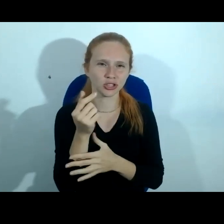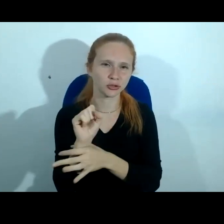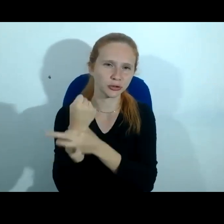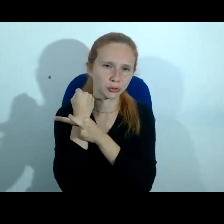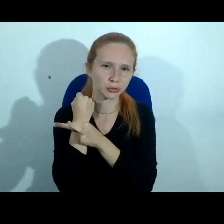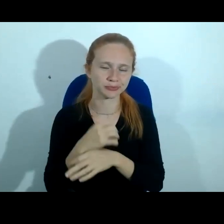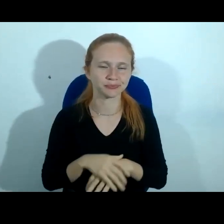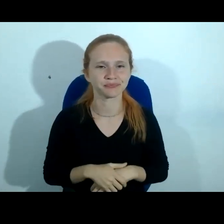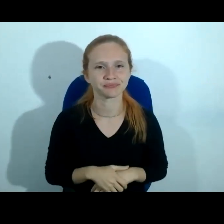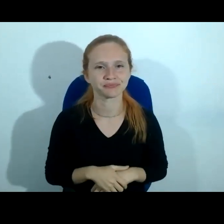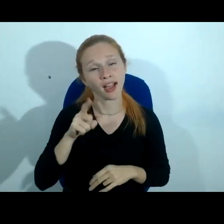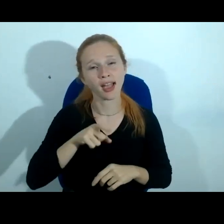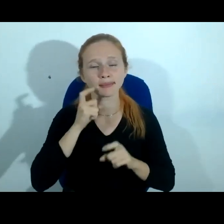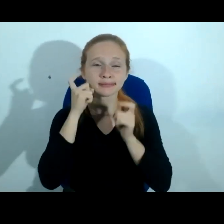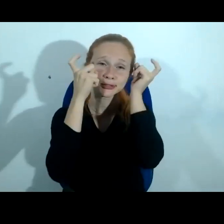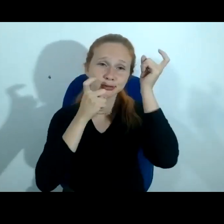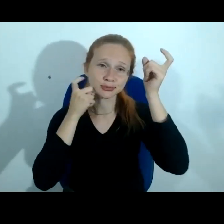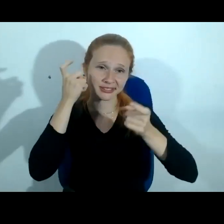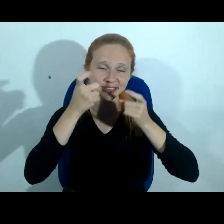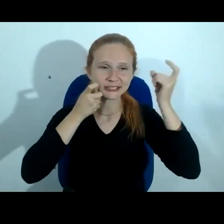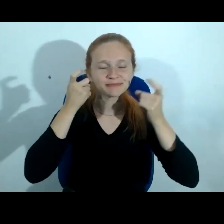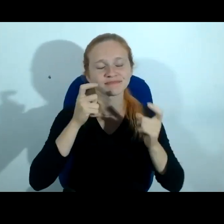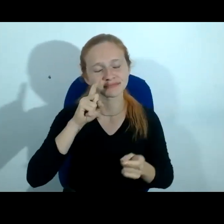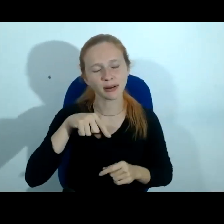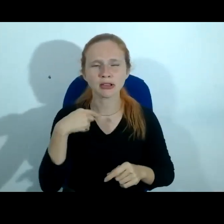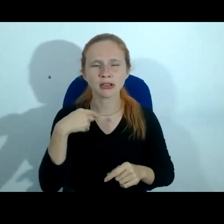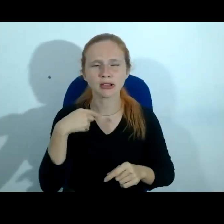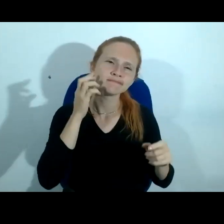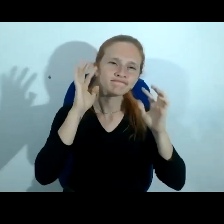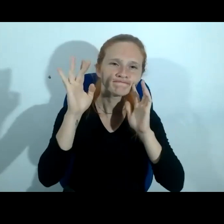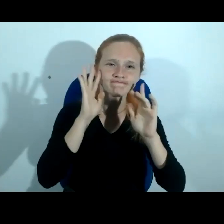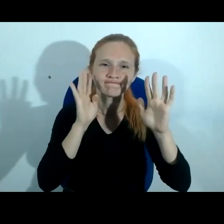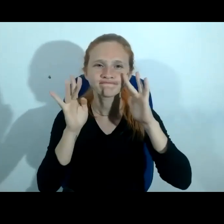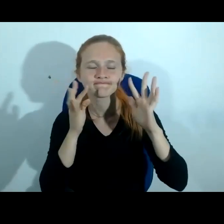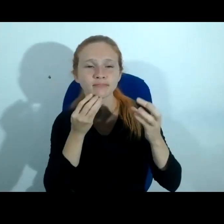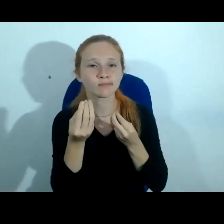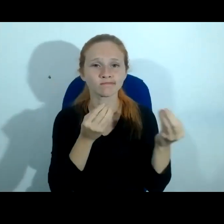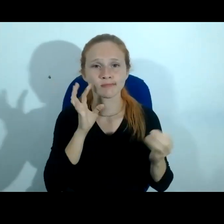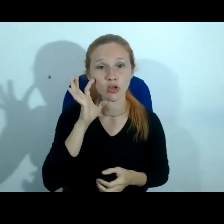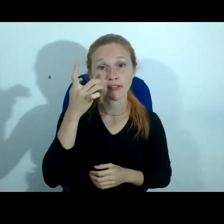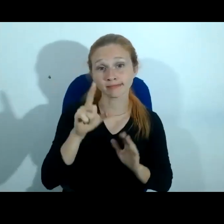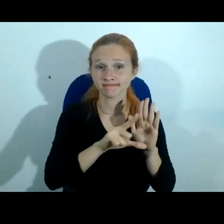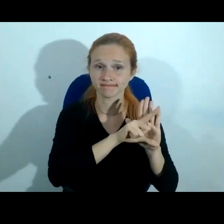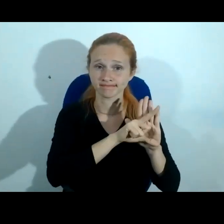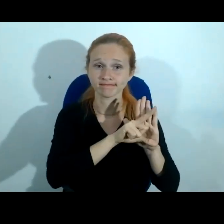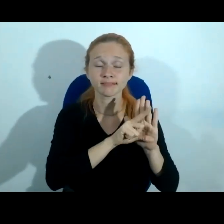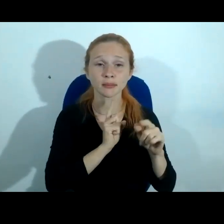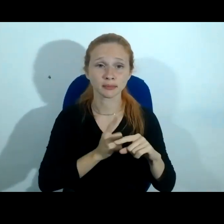preocupações que a gente traz para refletir pensar e tentar encontrar uma solução legal porque